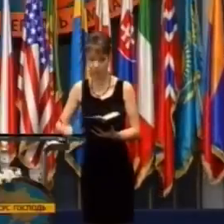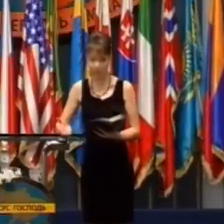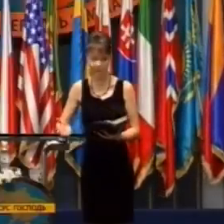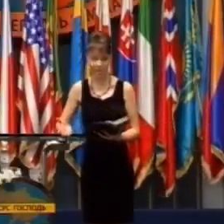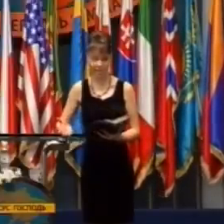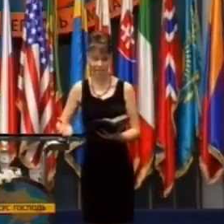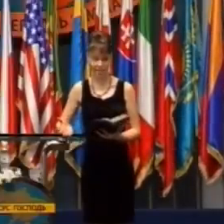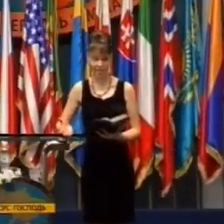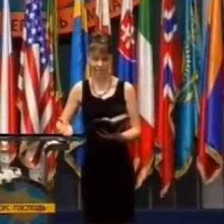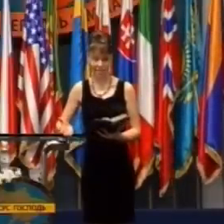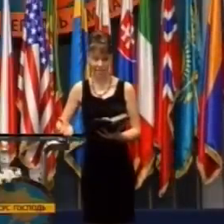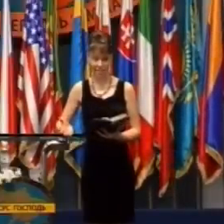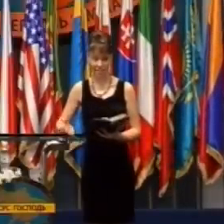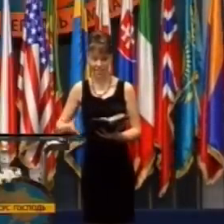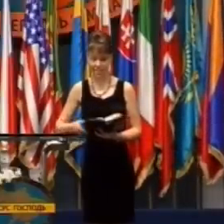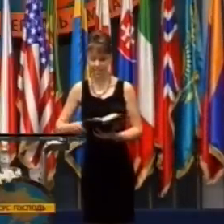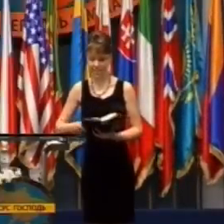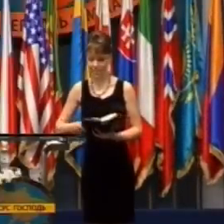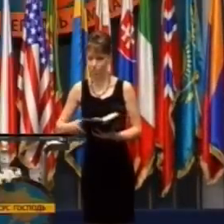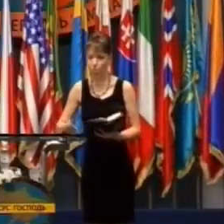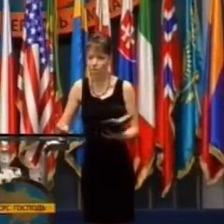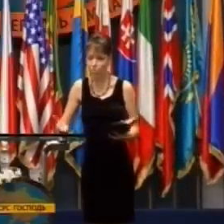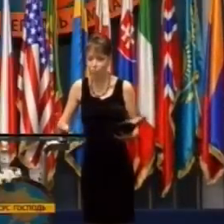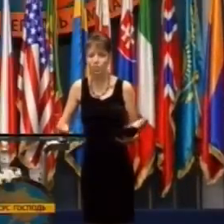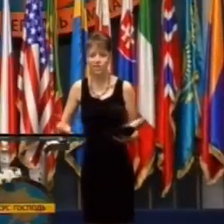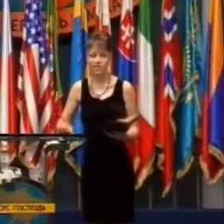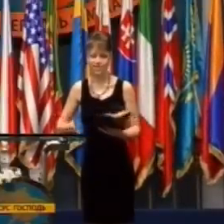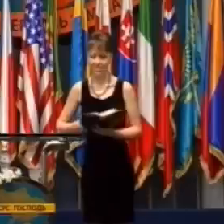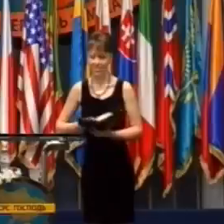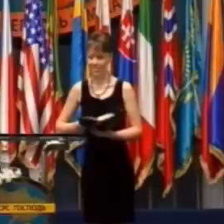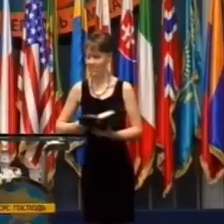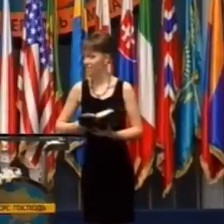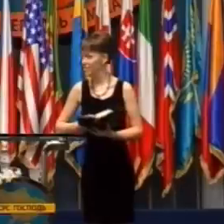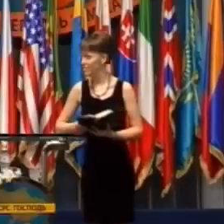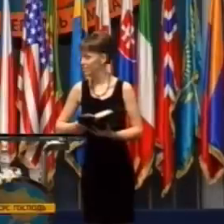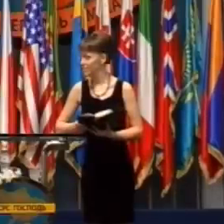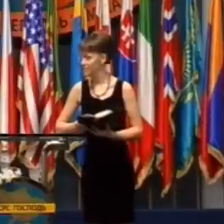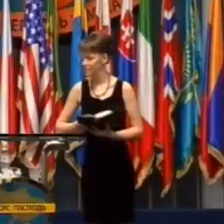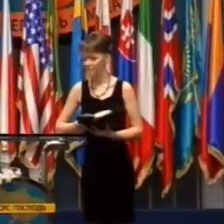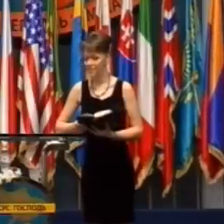To sa volá viera. Je to takto jednoduché.